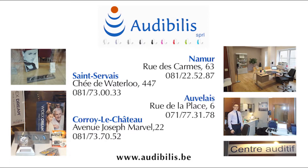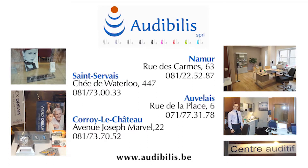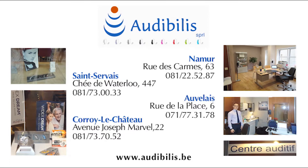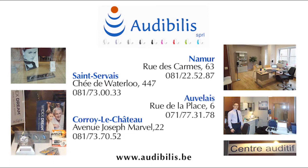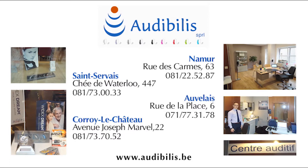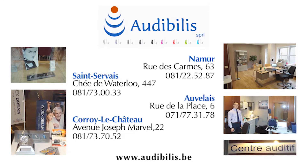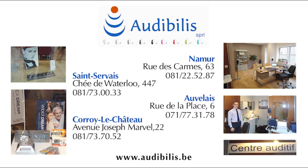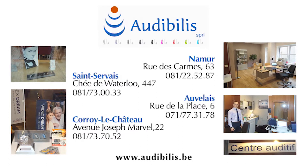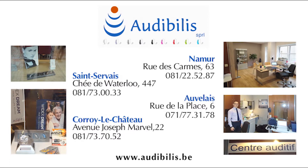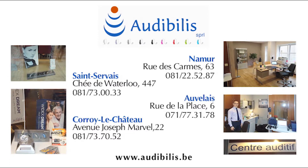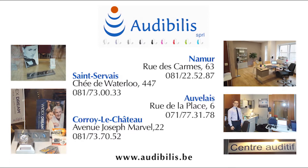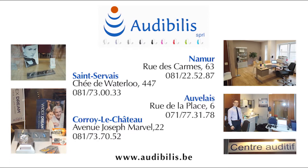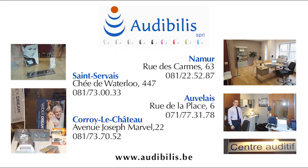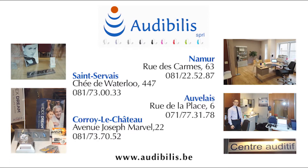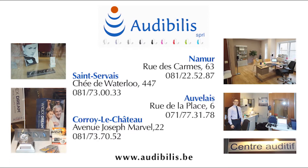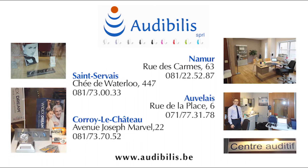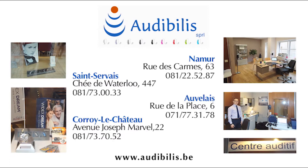Audibilis, la technologie au service de l'audition.